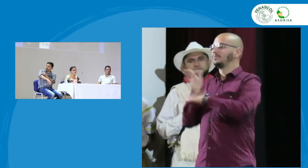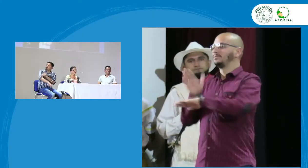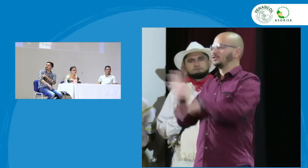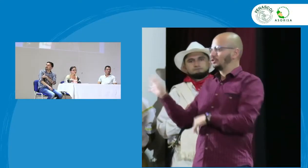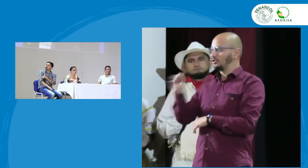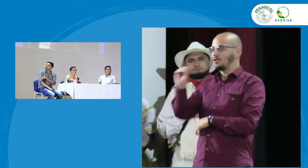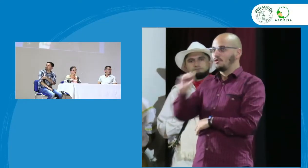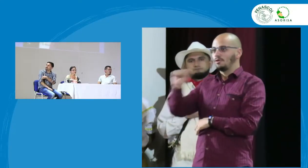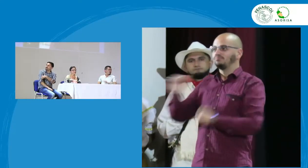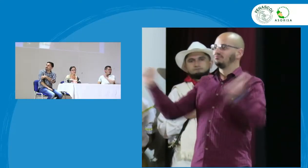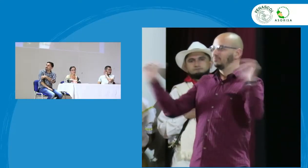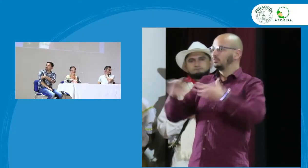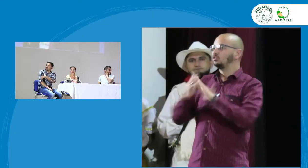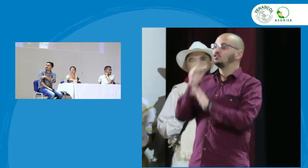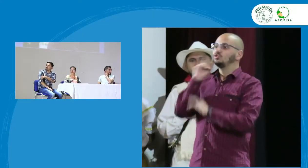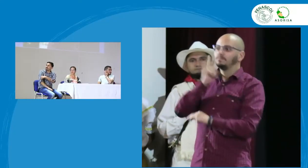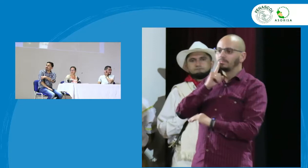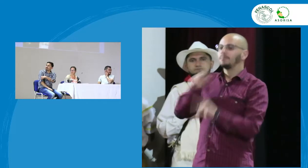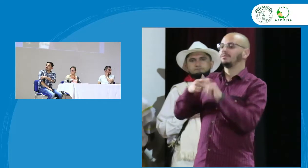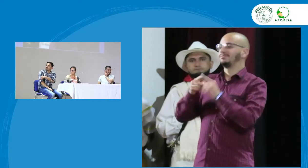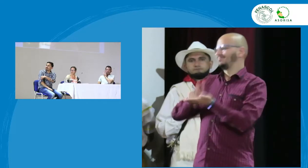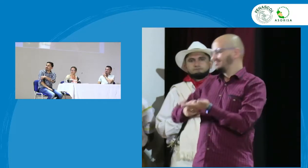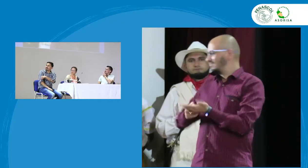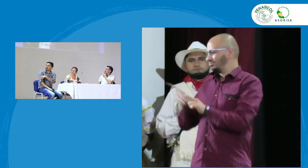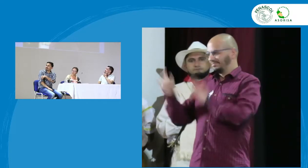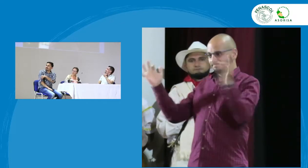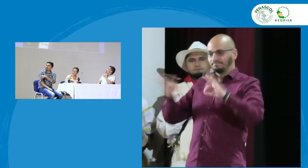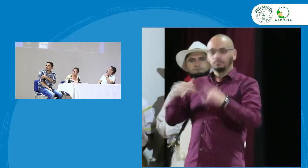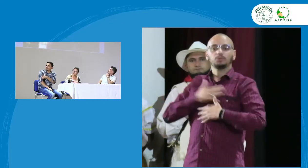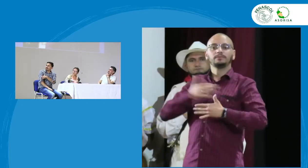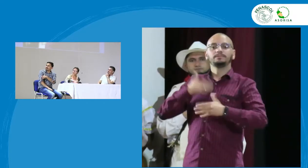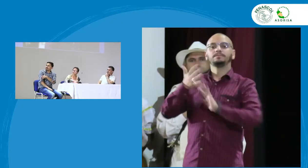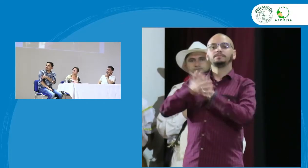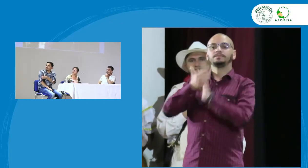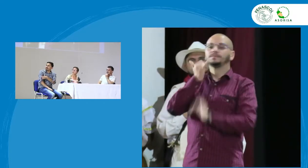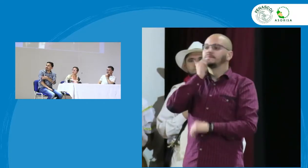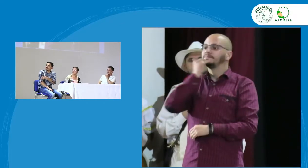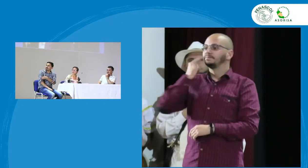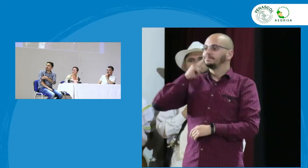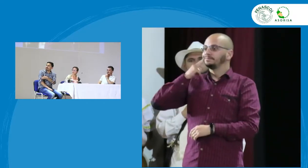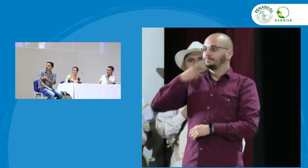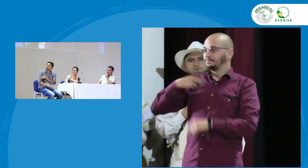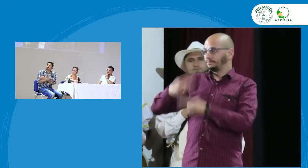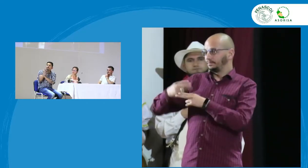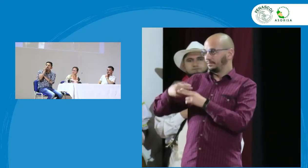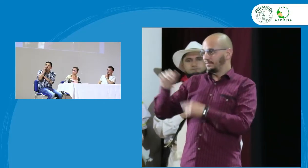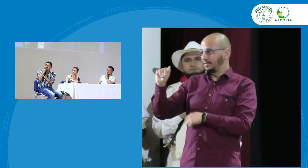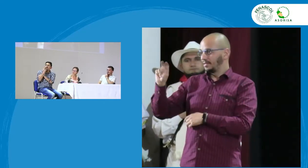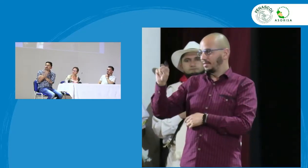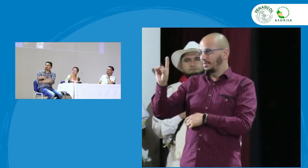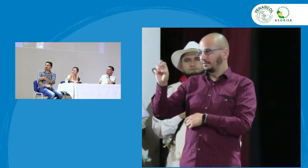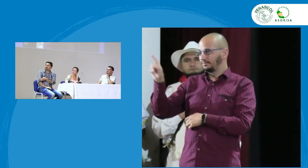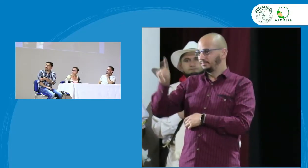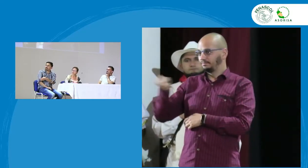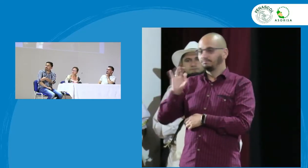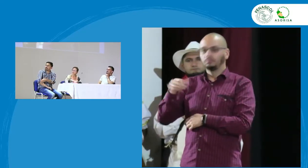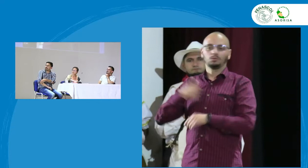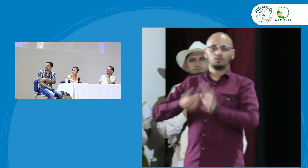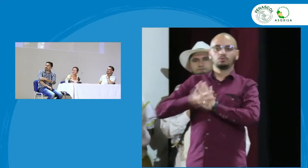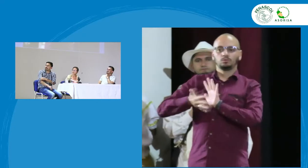tardes para todos también pues un saludo a Fenascol a los intérpretes mi seña es esta mi nombre